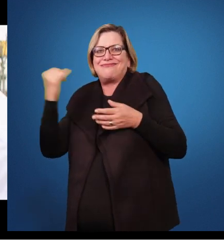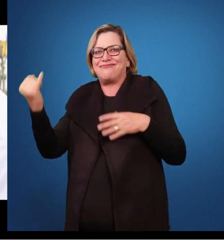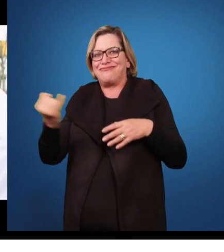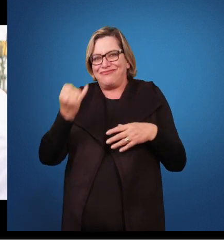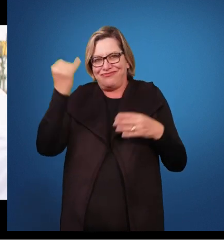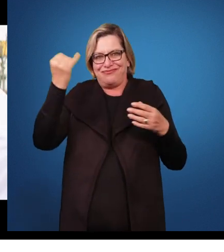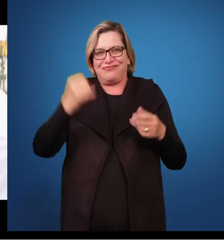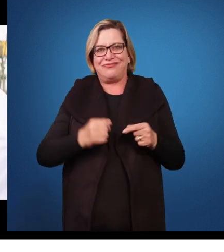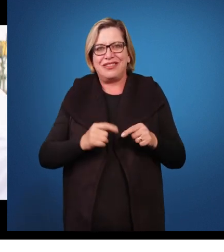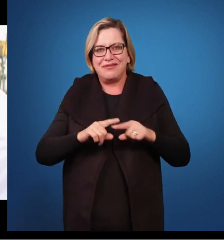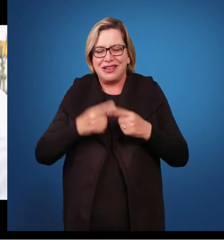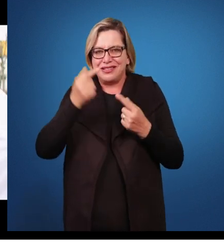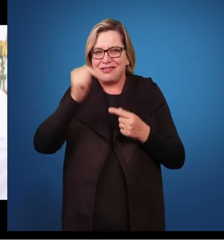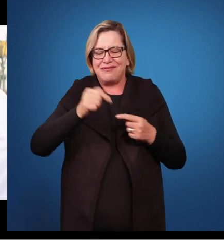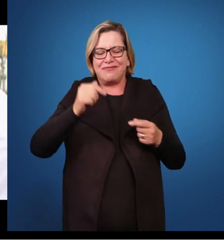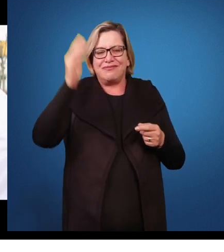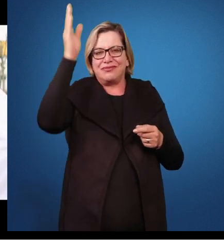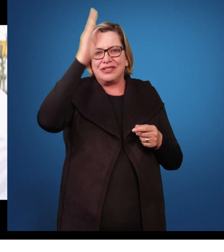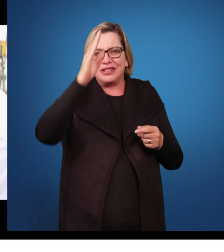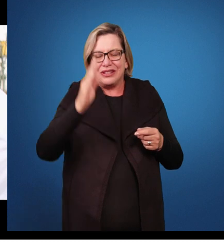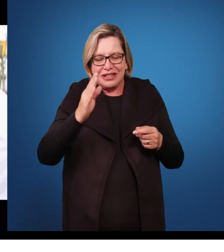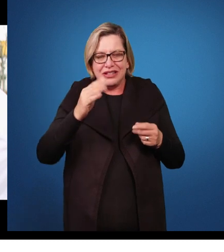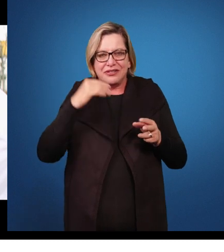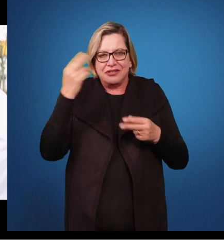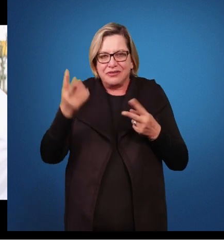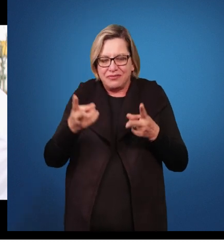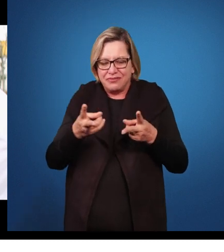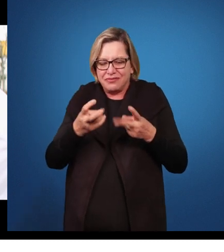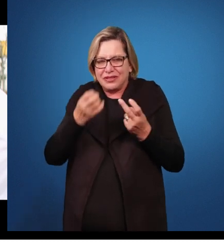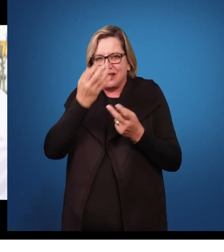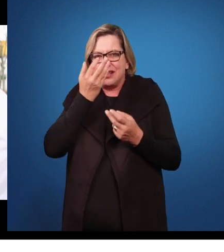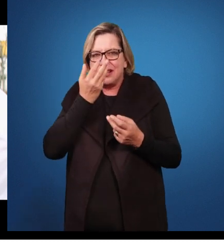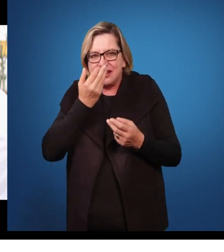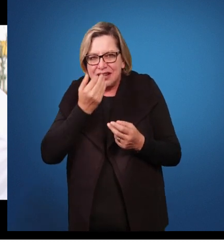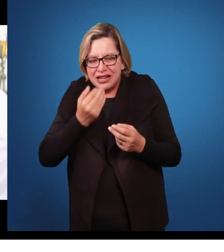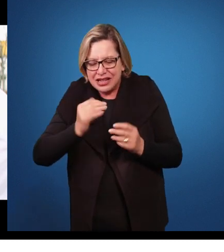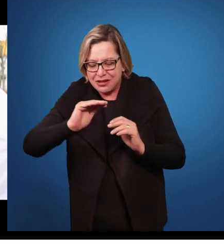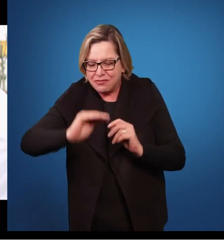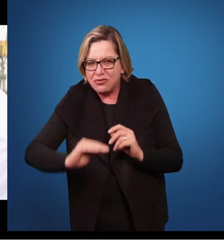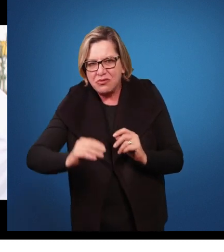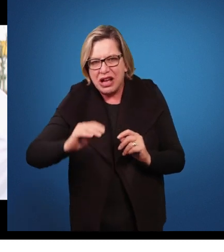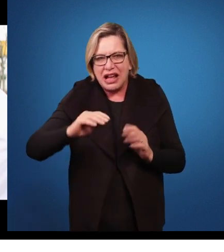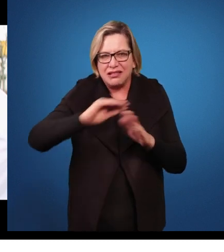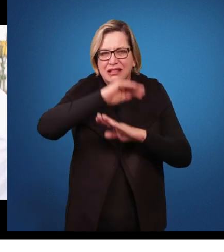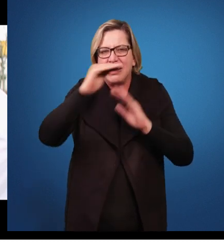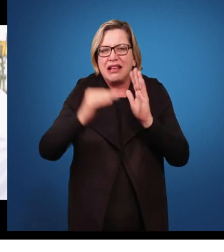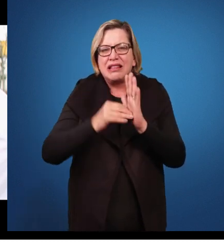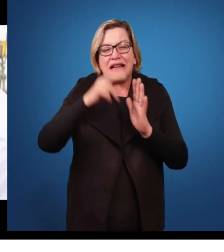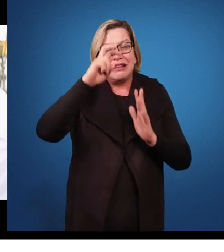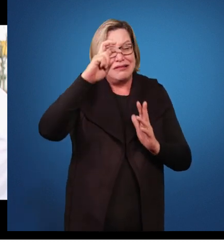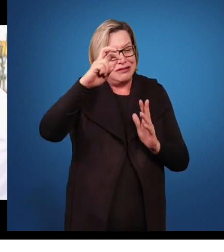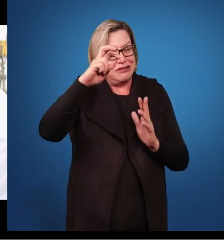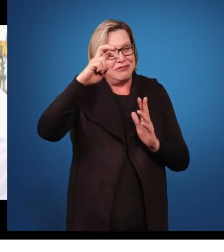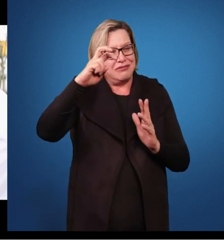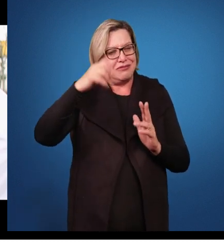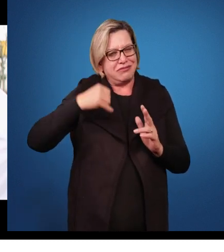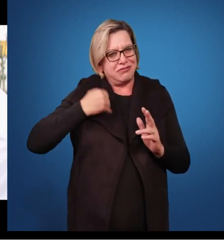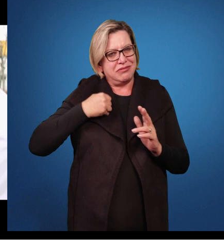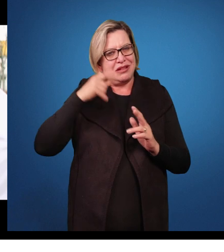Só aqui no Brasil, essa avaliação com crianças com menos de seis anos de idade, ela é bem complicada. Porque, primeiro, nós